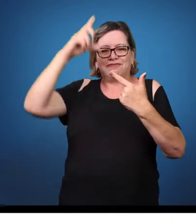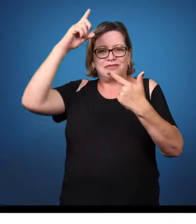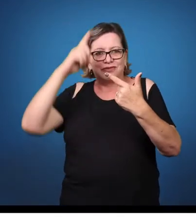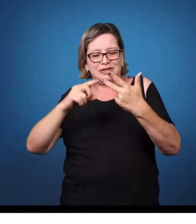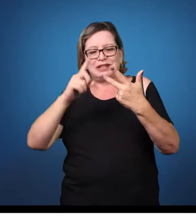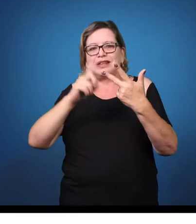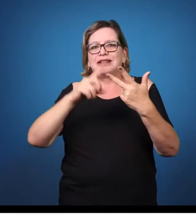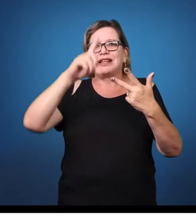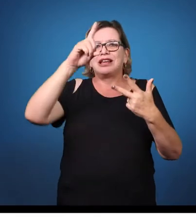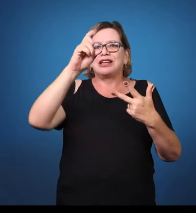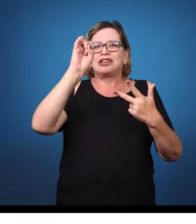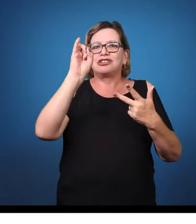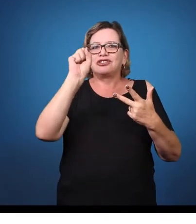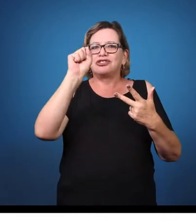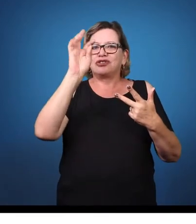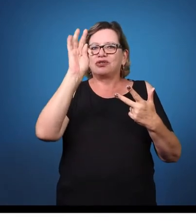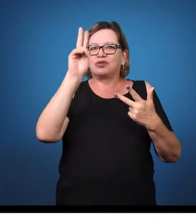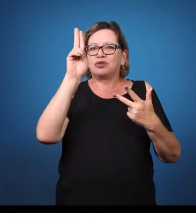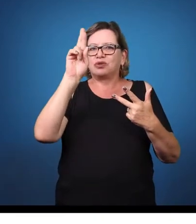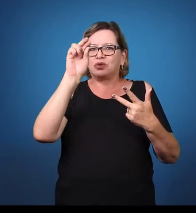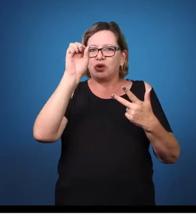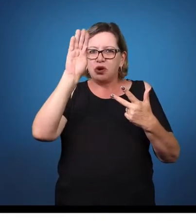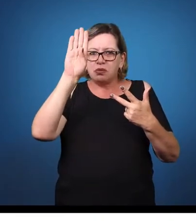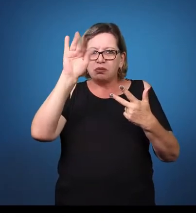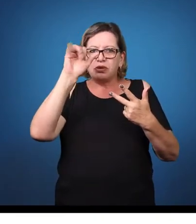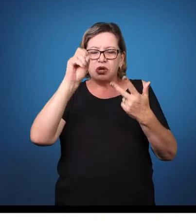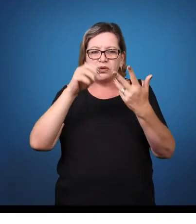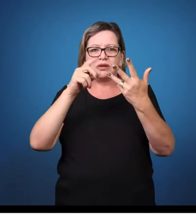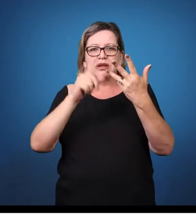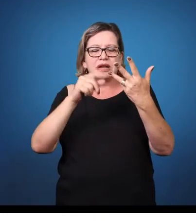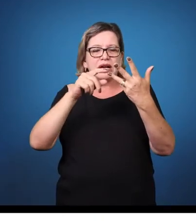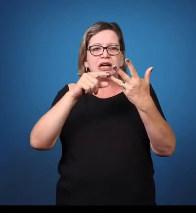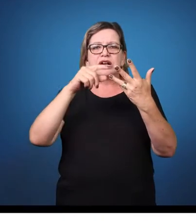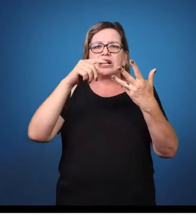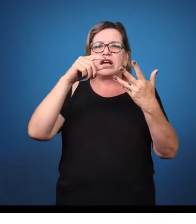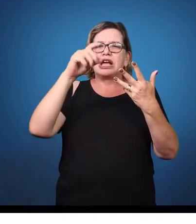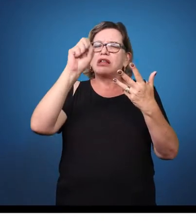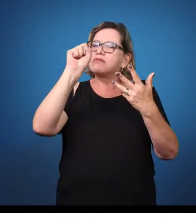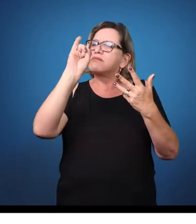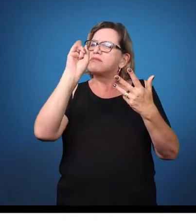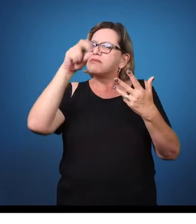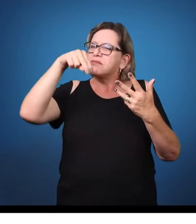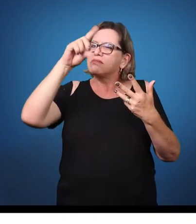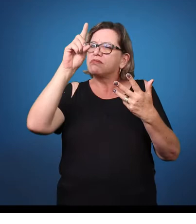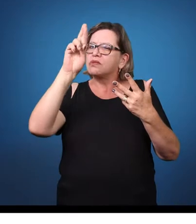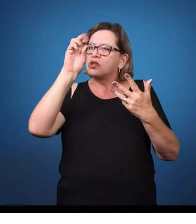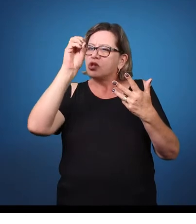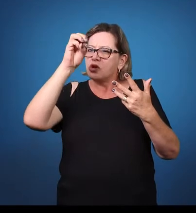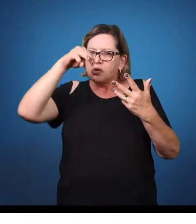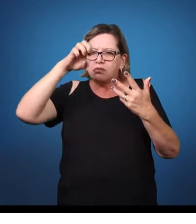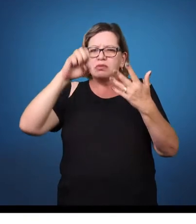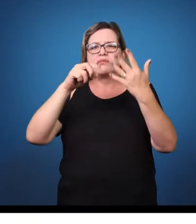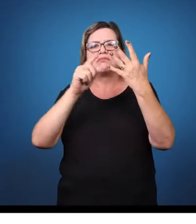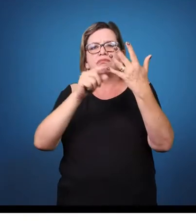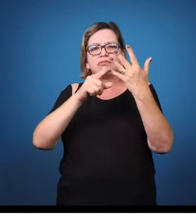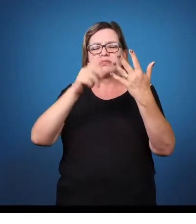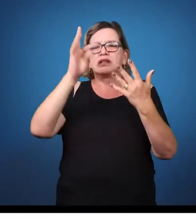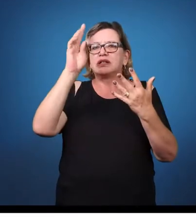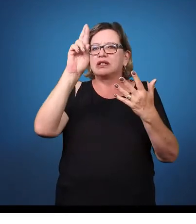dificuldade, síndrome e transtorno. Mas antes de falarmos disso, eu lhe pediria, quem é profissionalmente a professora